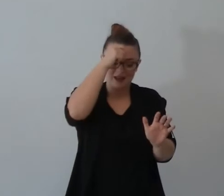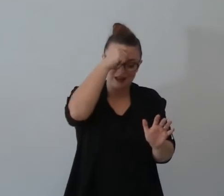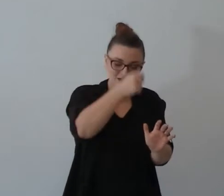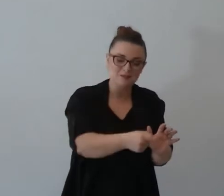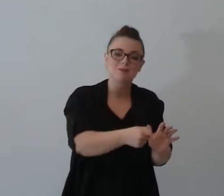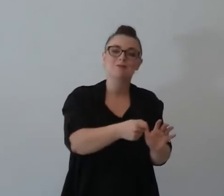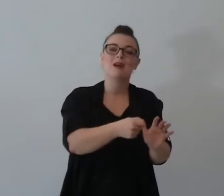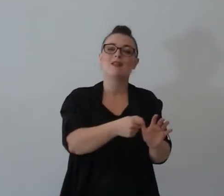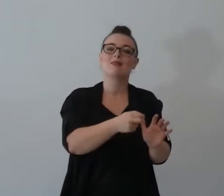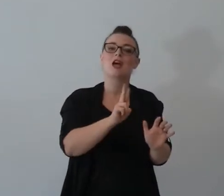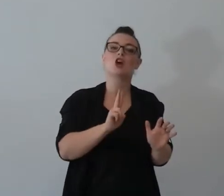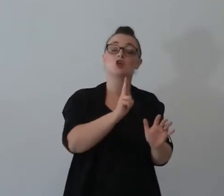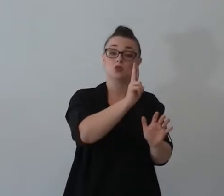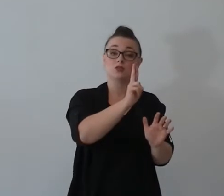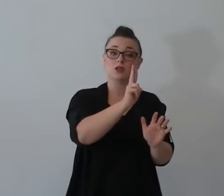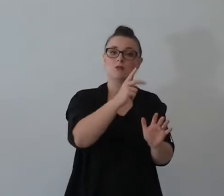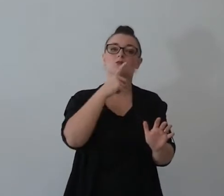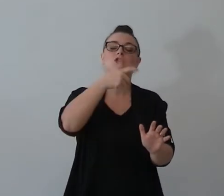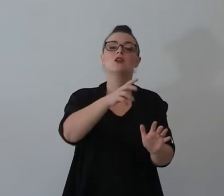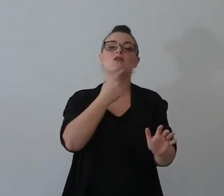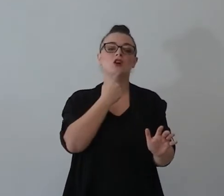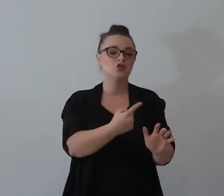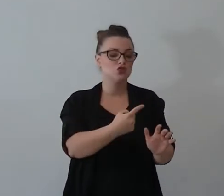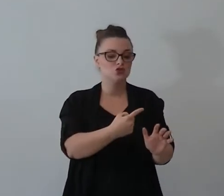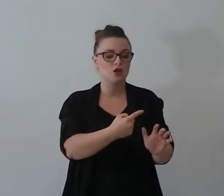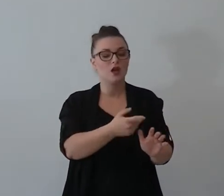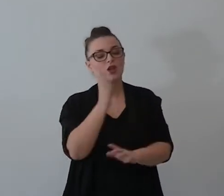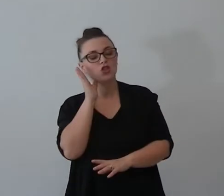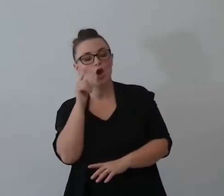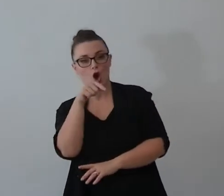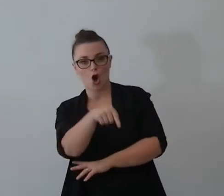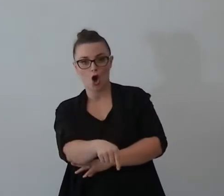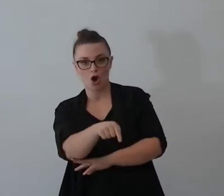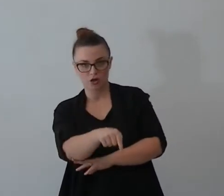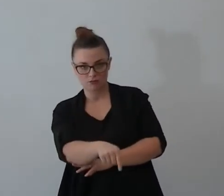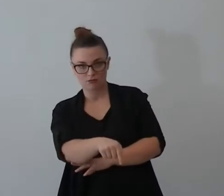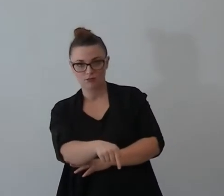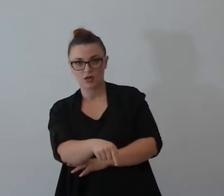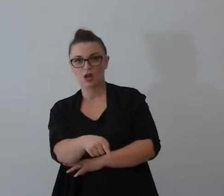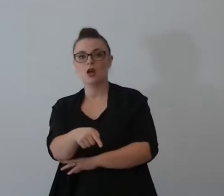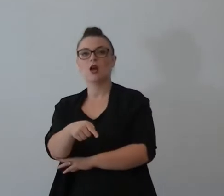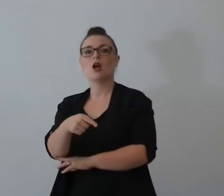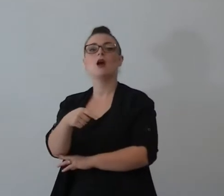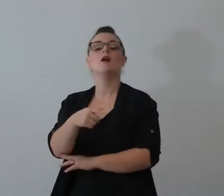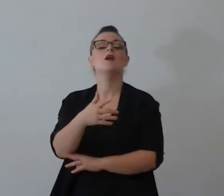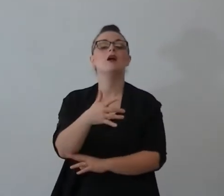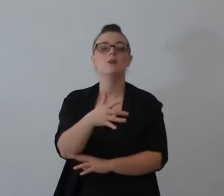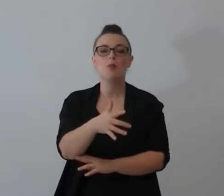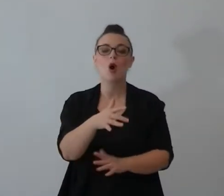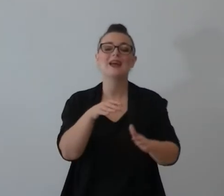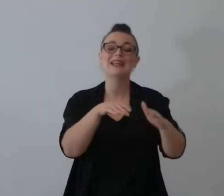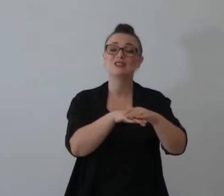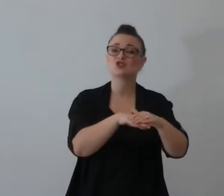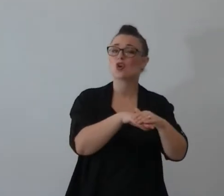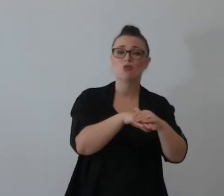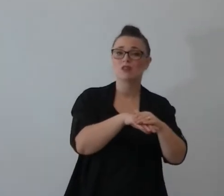stai volcata fino al mattino nessuno sappia che questa donna è venuta nell'aia vedete